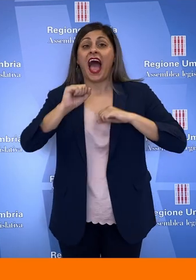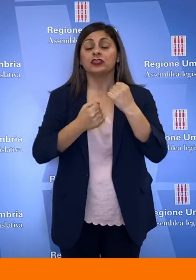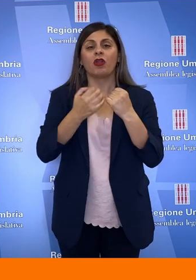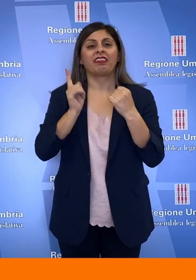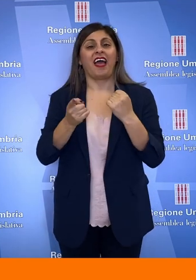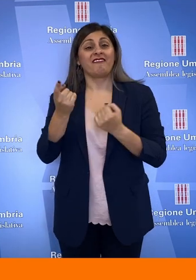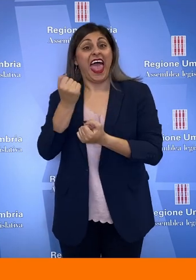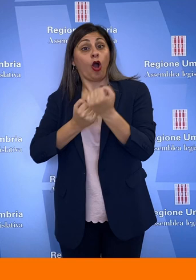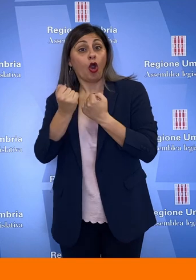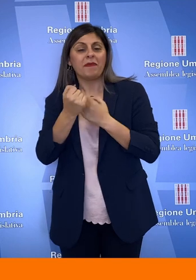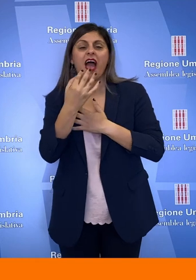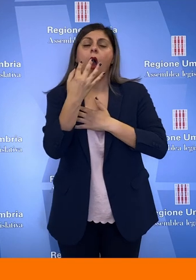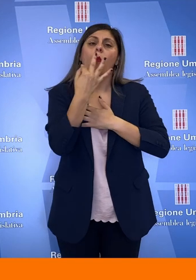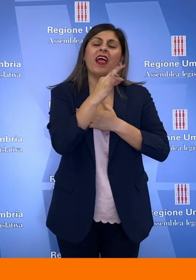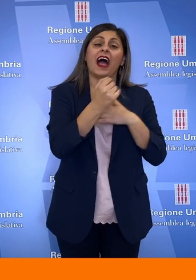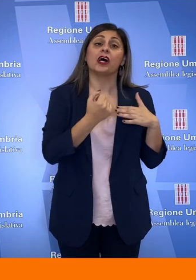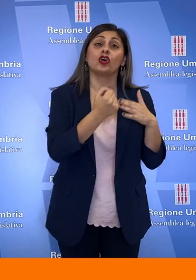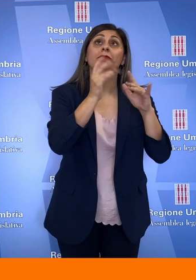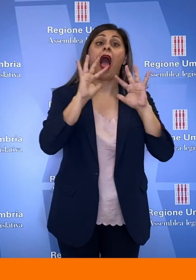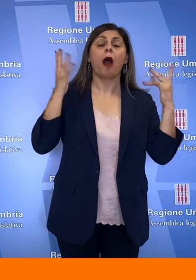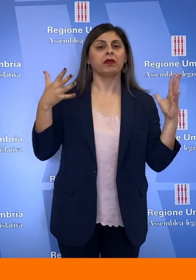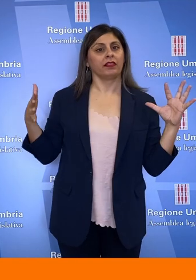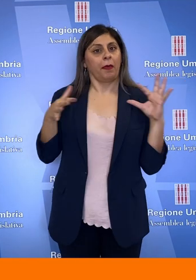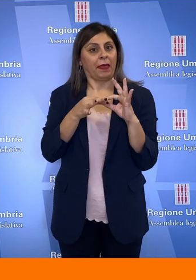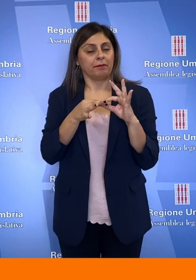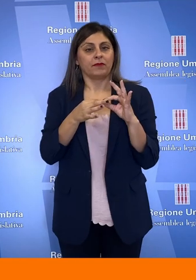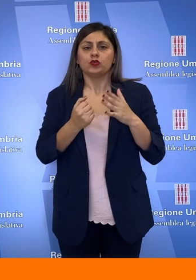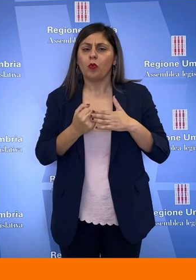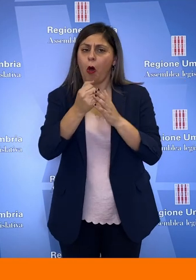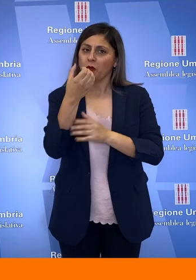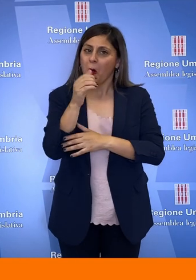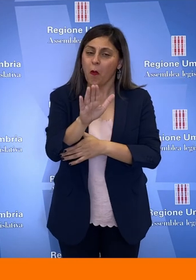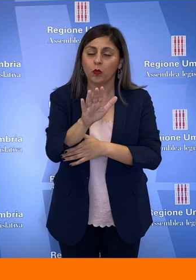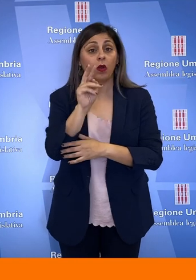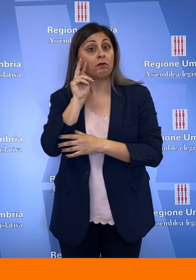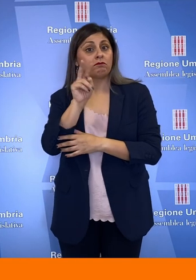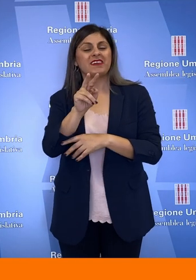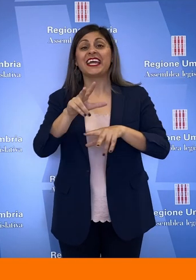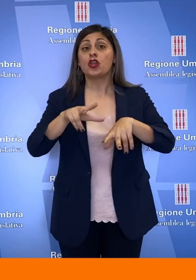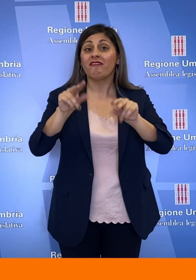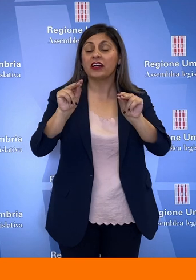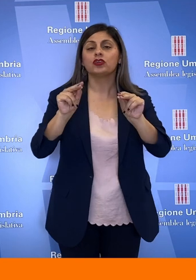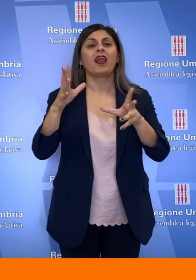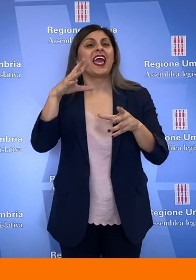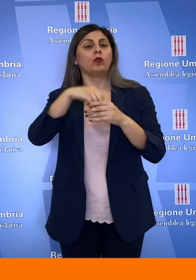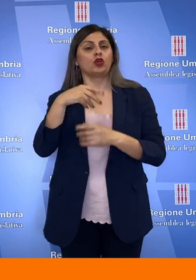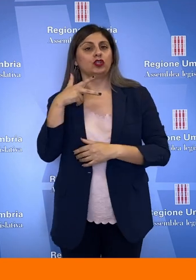'economia con la qualità e la sostenibilità dell'ambiente, sostenendo la cultura in un'ottica di innovazione e inclusione sociale.